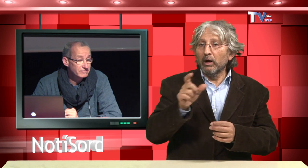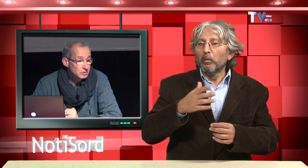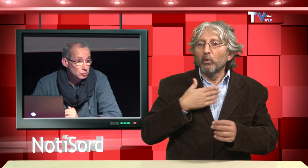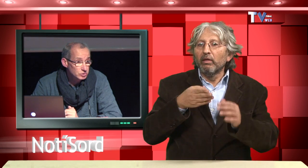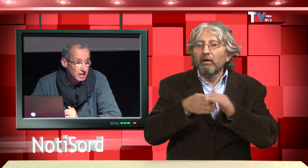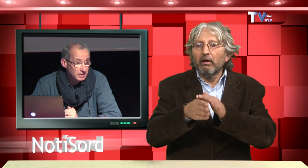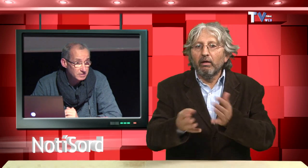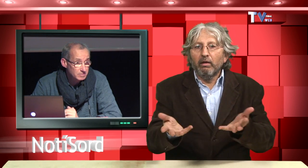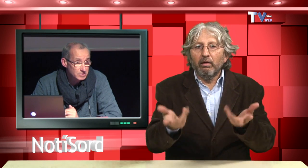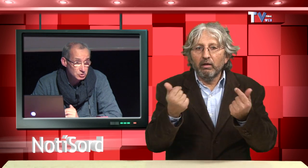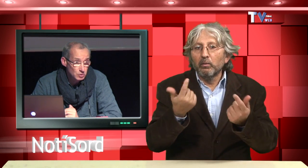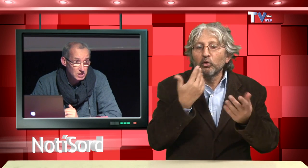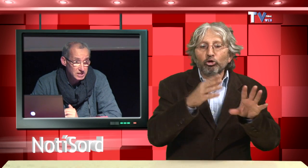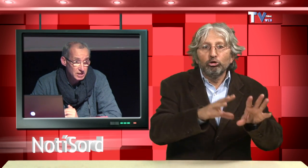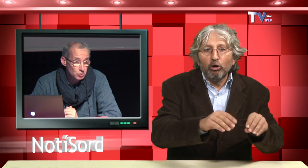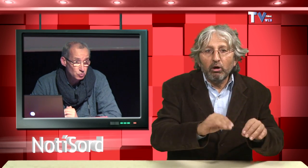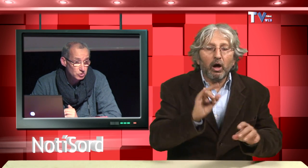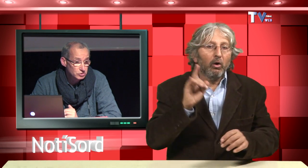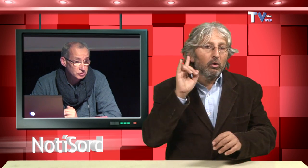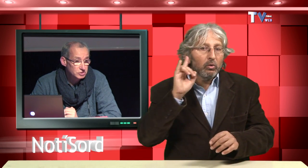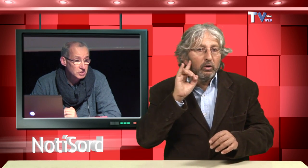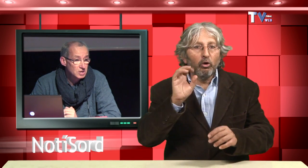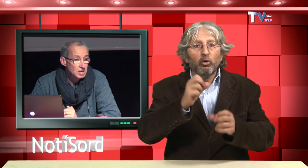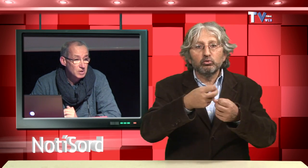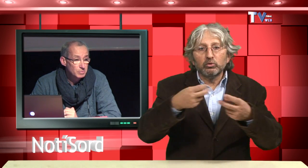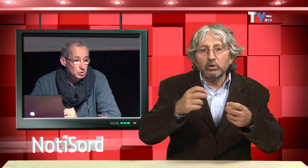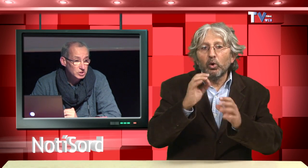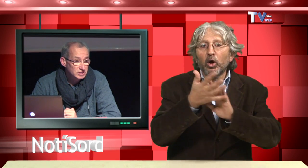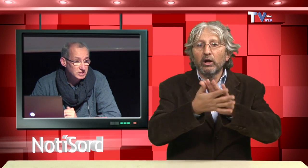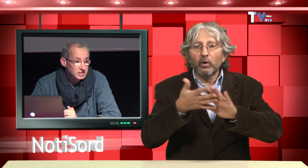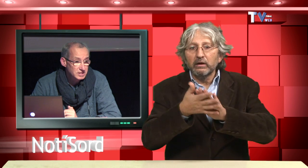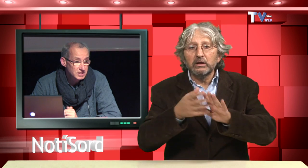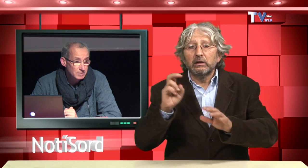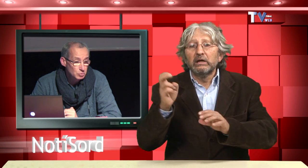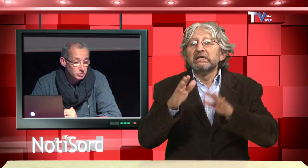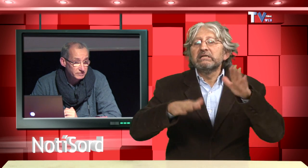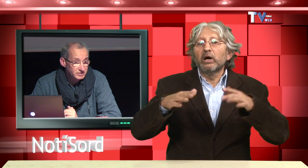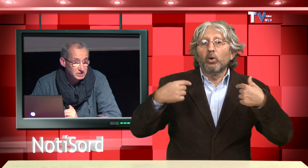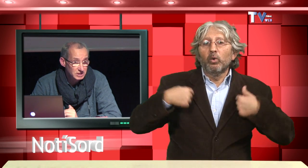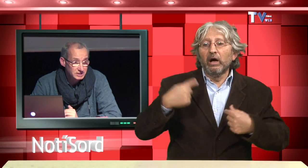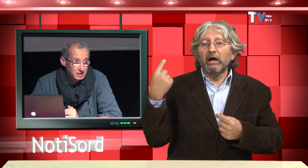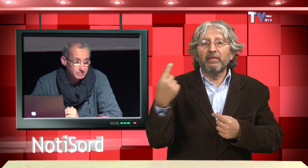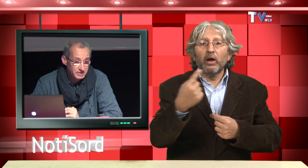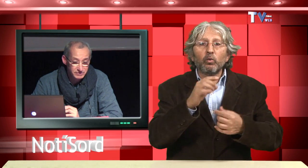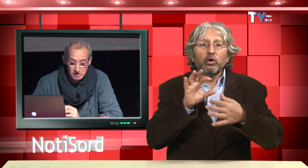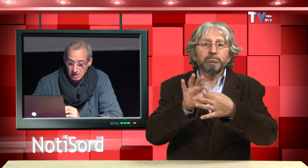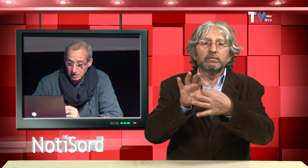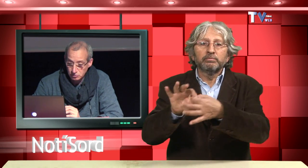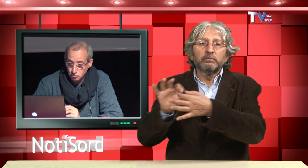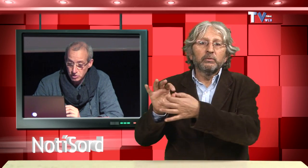'inclusió per assegurar l'accessibilitat cultural a tots els visitants. Els mòdus multisensorial permeten